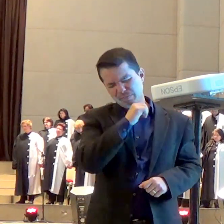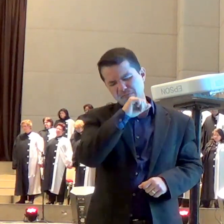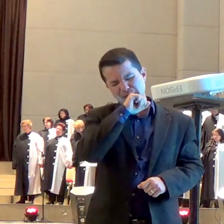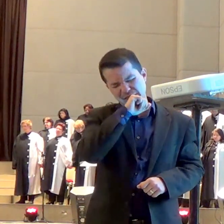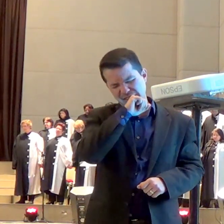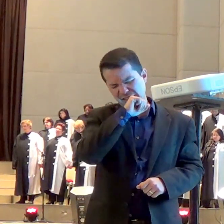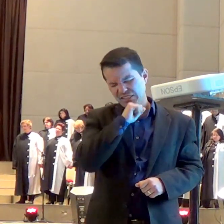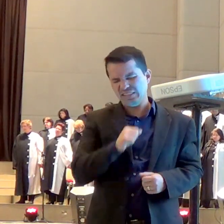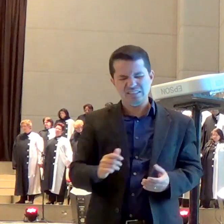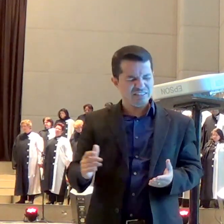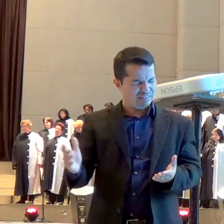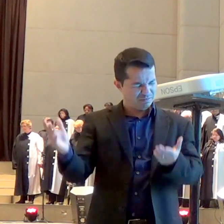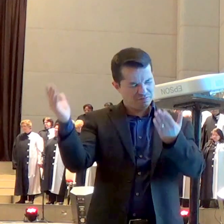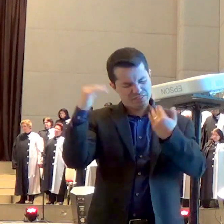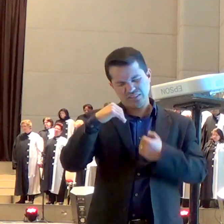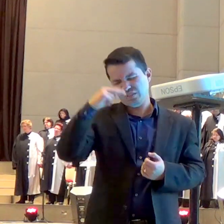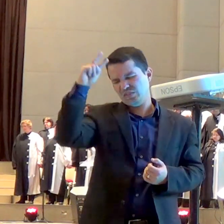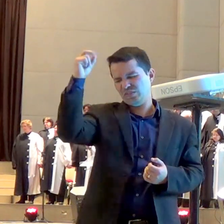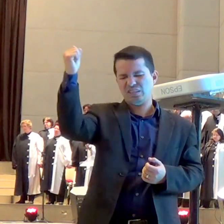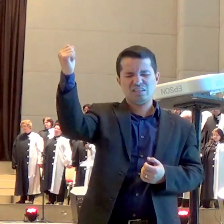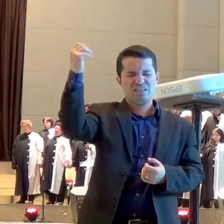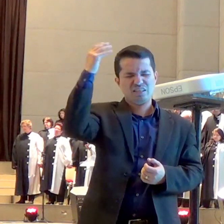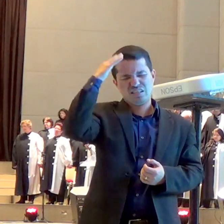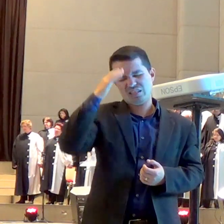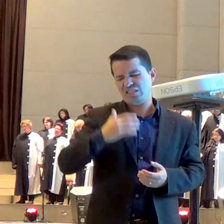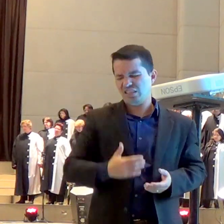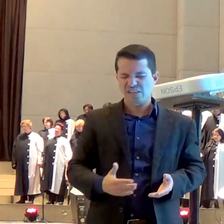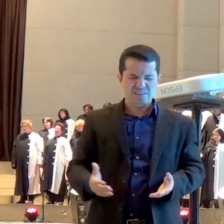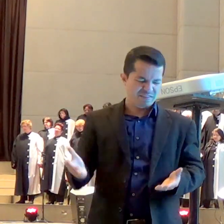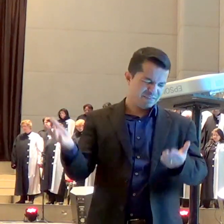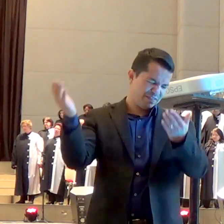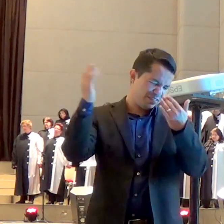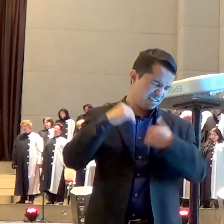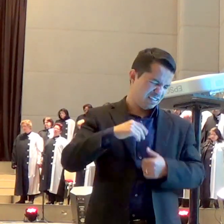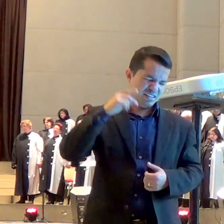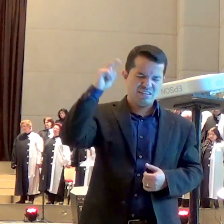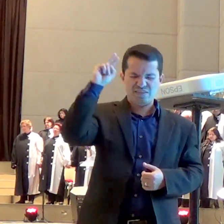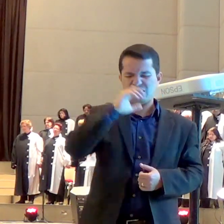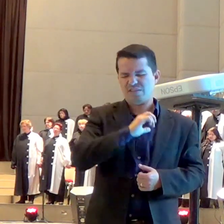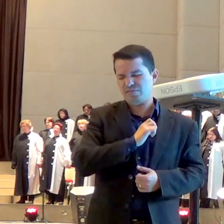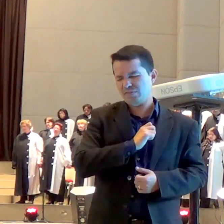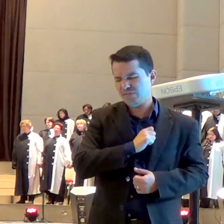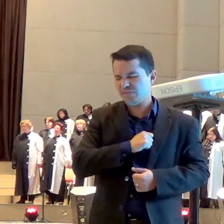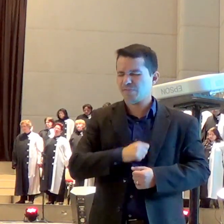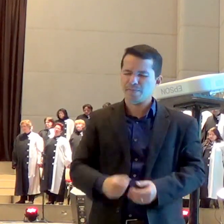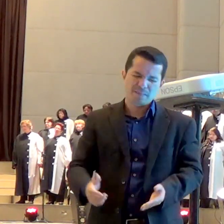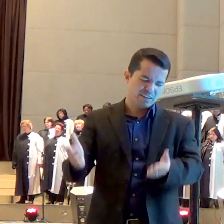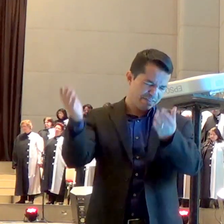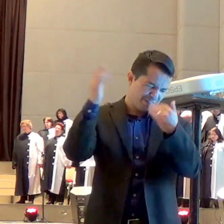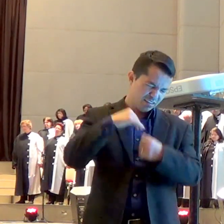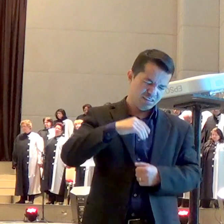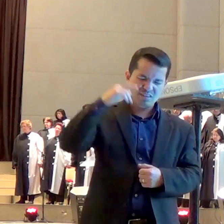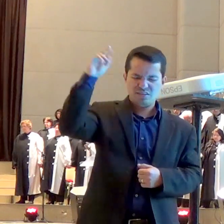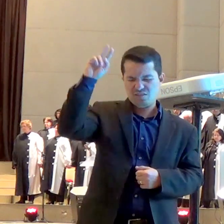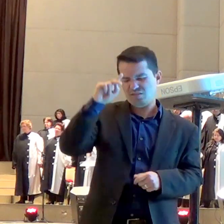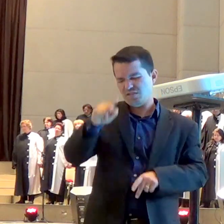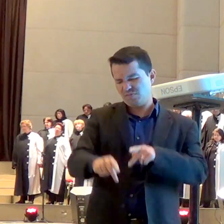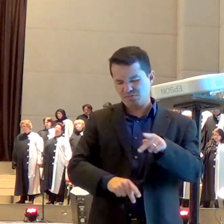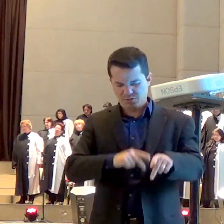com a tua graça vem sobre nós vem sobre nós e que o teu povo seja abraçado pelo Senhor